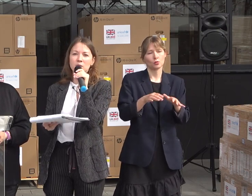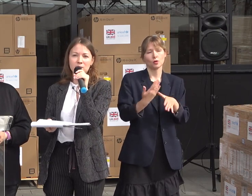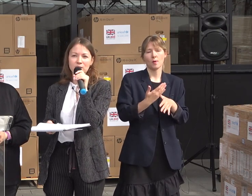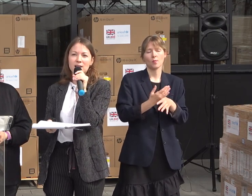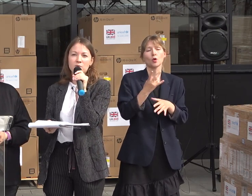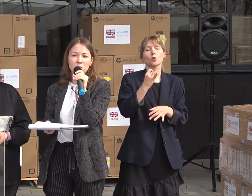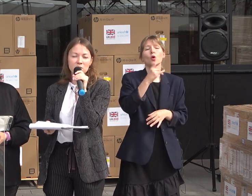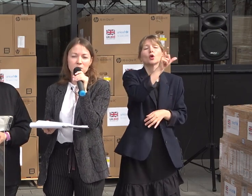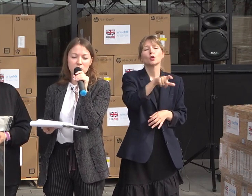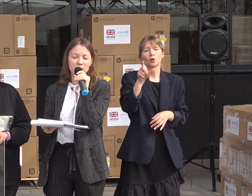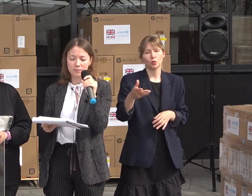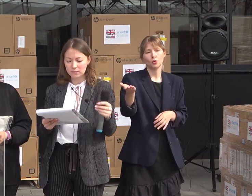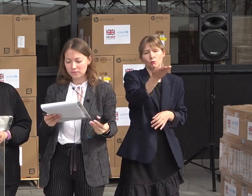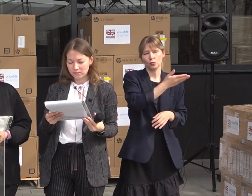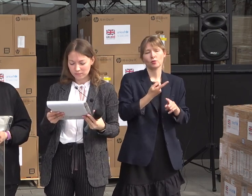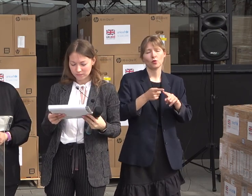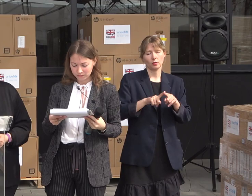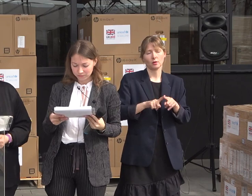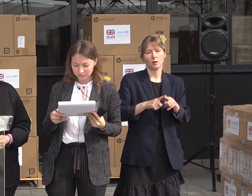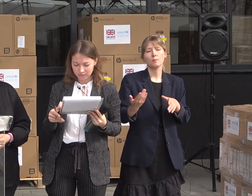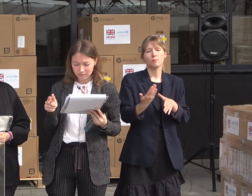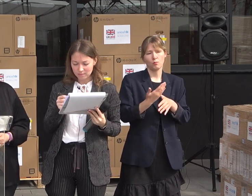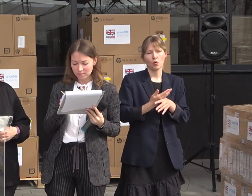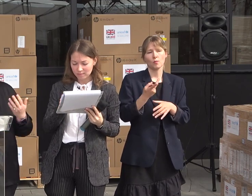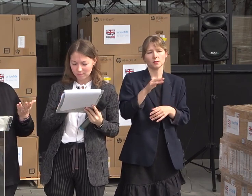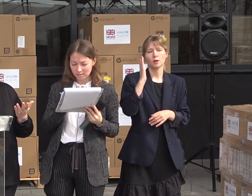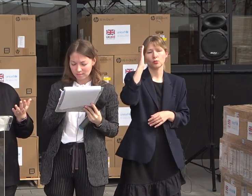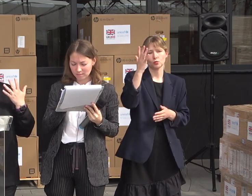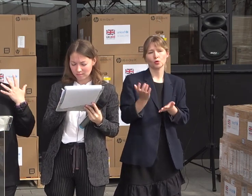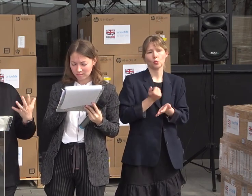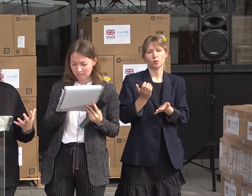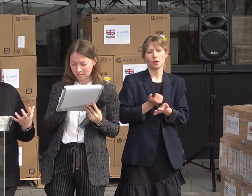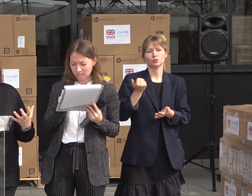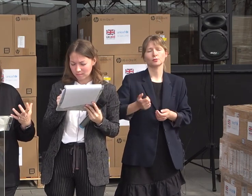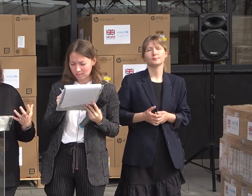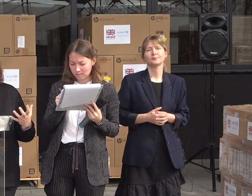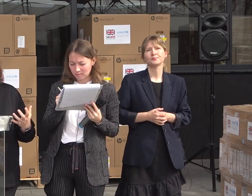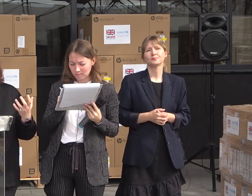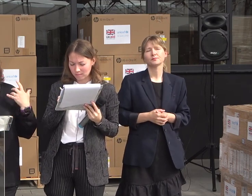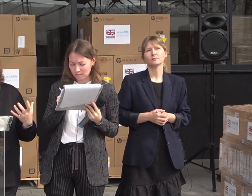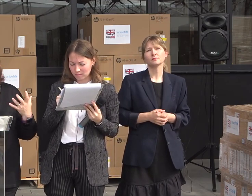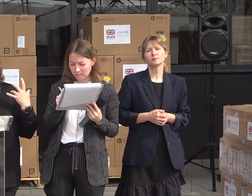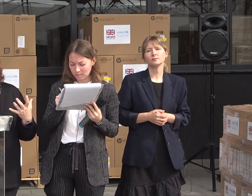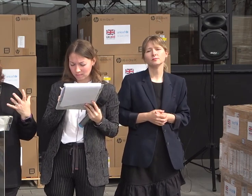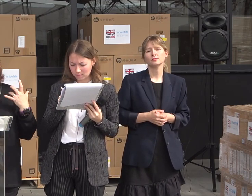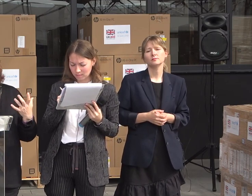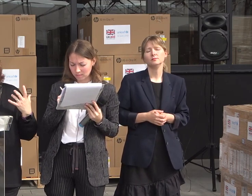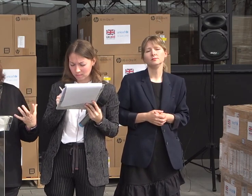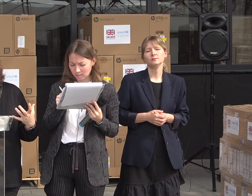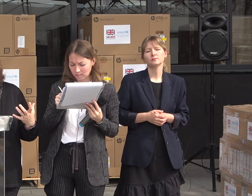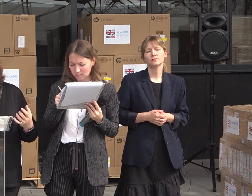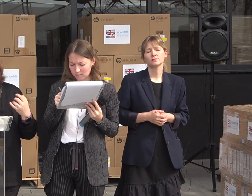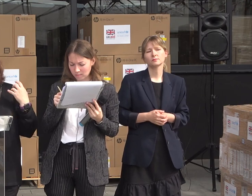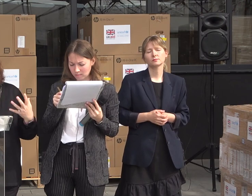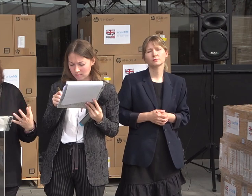cei care veți contribui la formula succesului. So I truly hope that you and your teams will make the most of this opportunity to make this system work